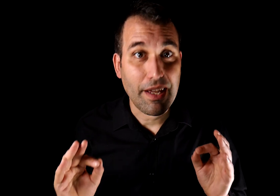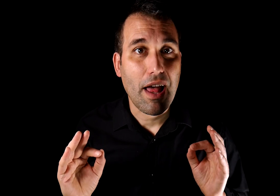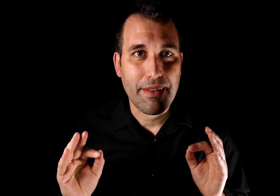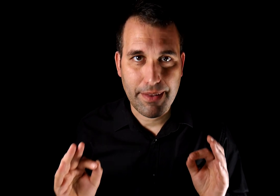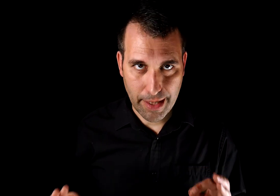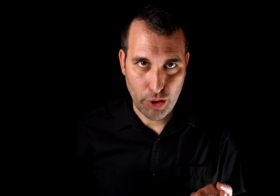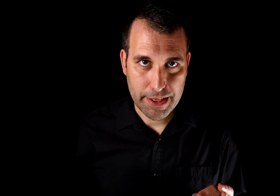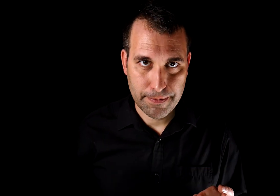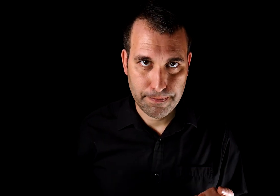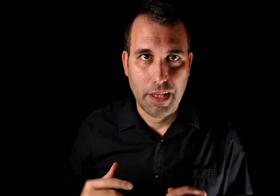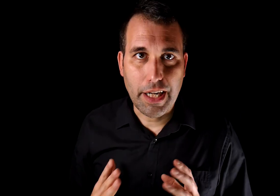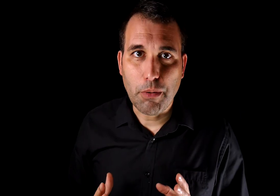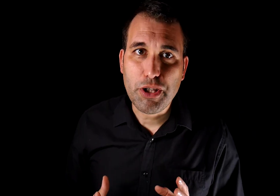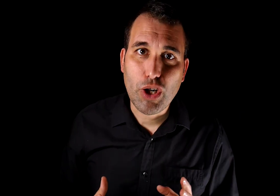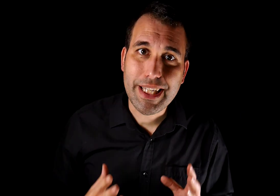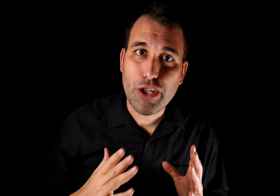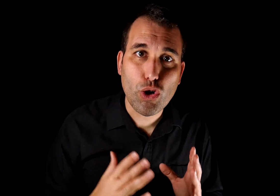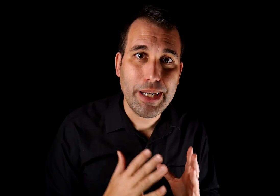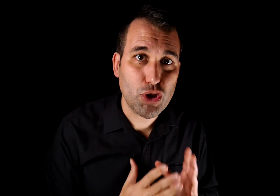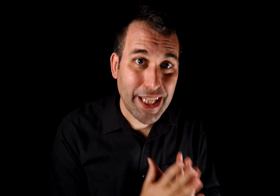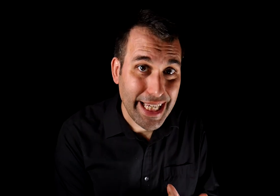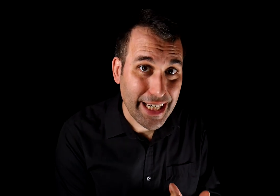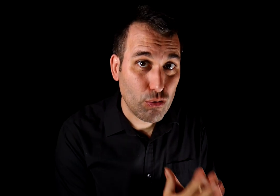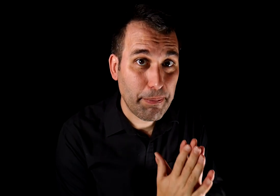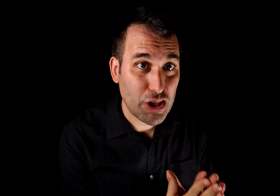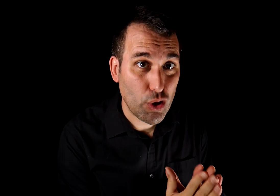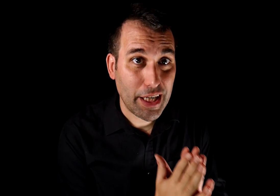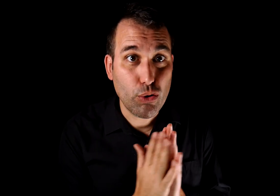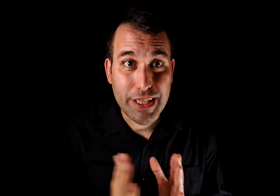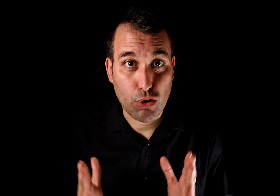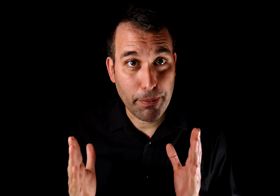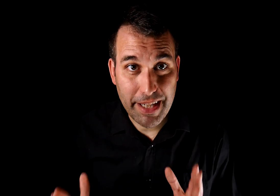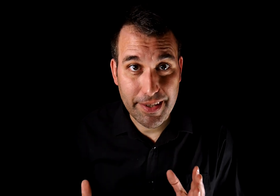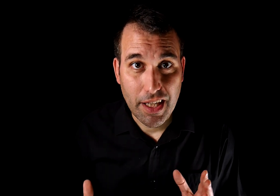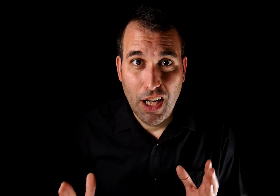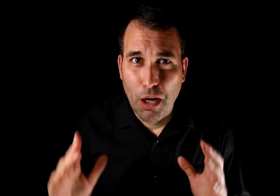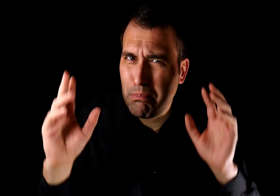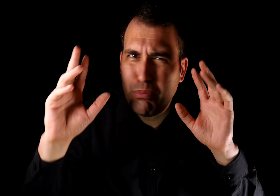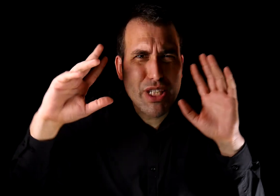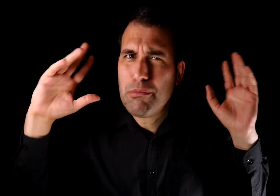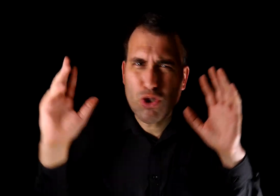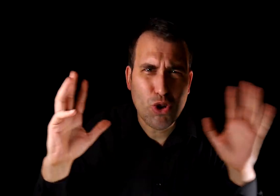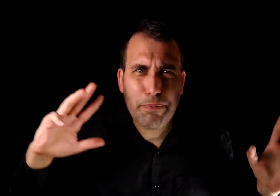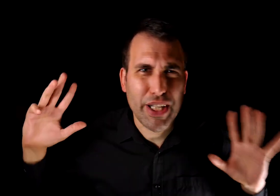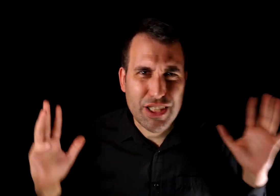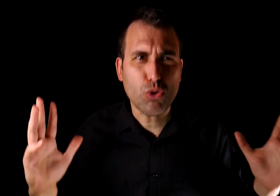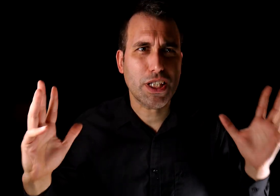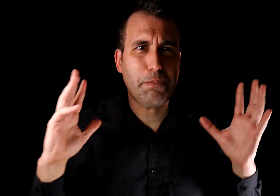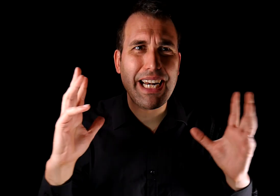cegadoras. En el momento en el que no queremos creer que una persona no es lo que parece, buscaremos todo tipo de excusas para